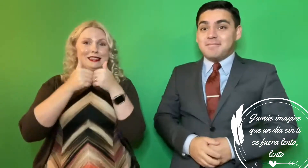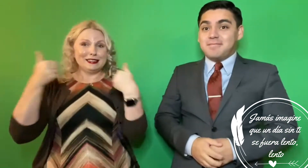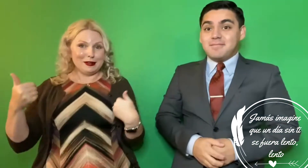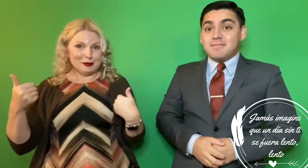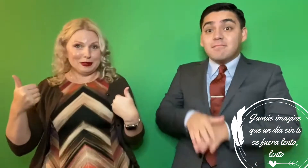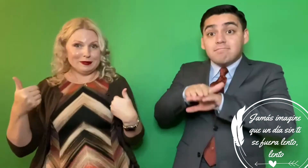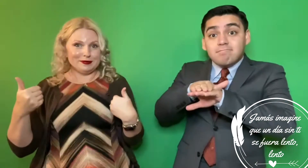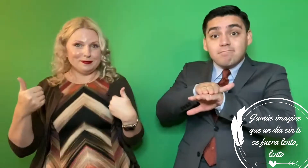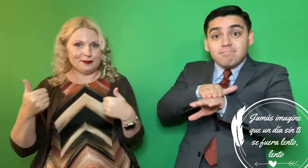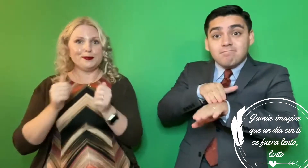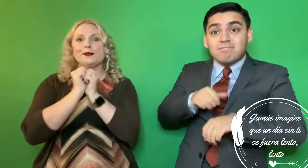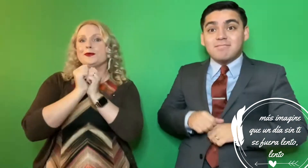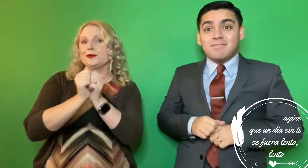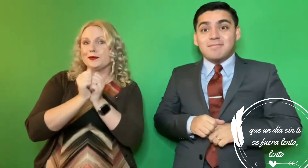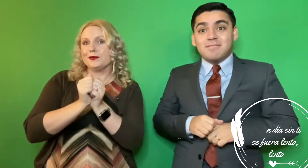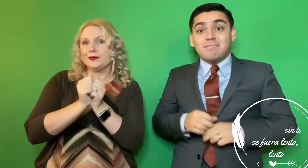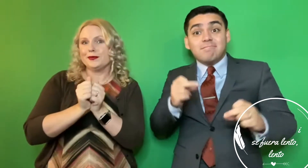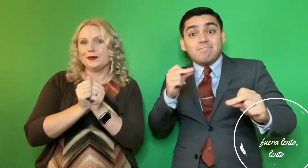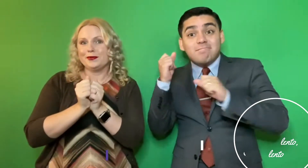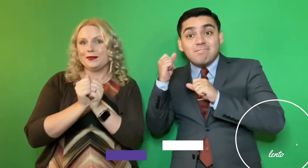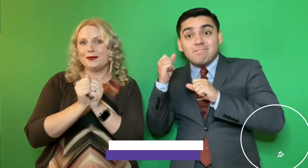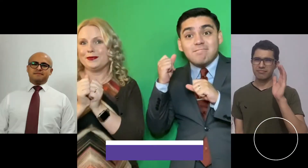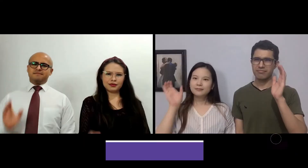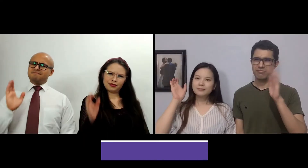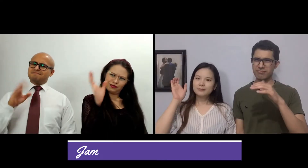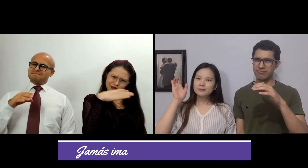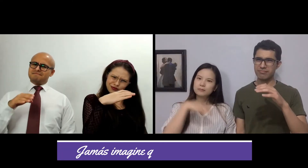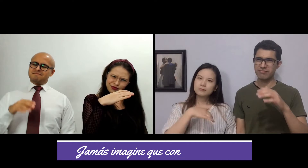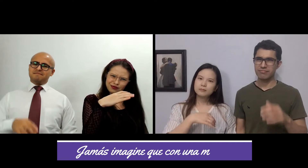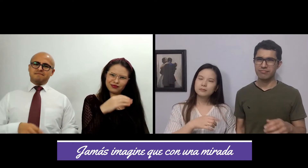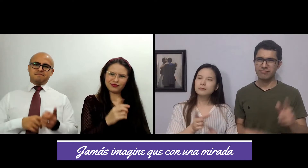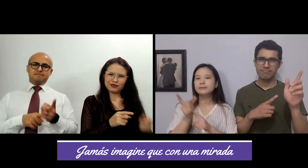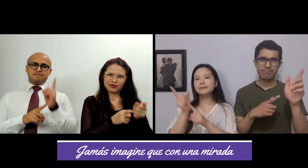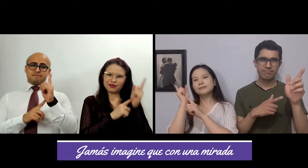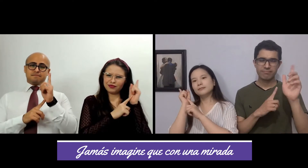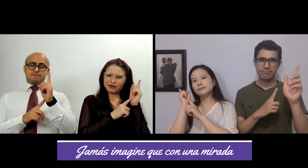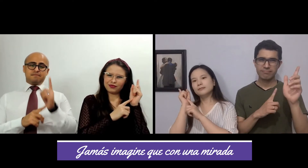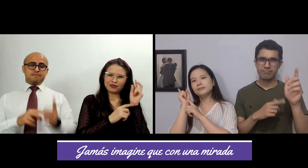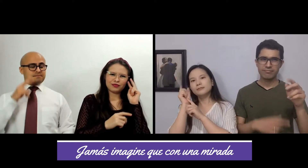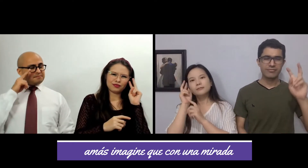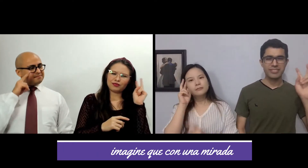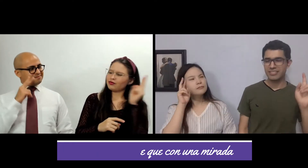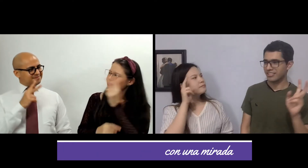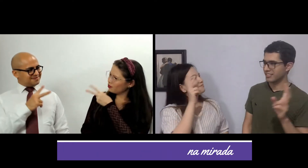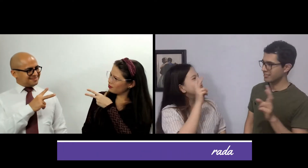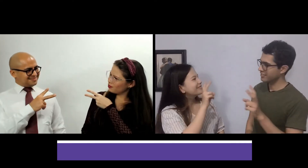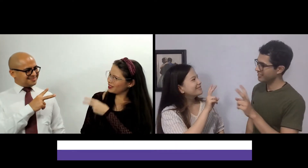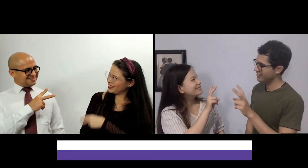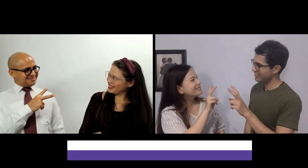un día sin ti se fuera lento, lento Jamás imaginé que con una mirada